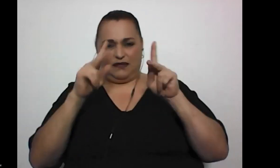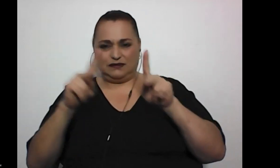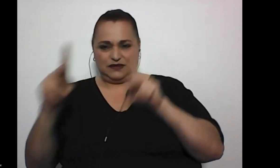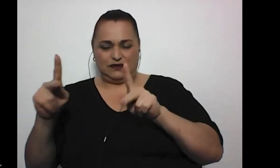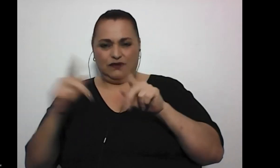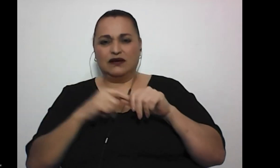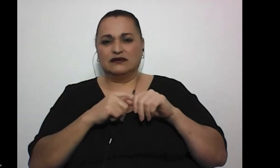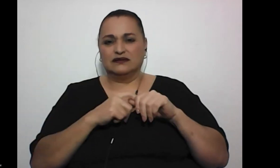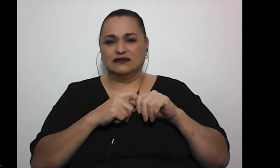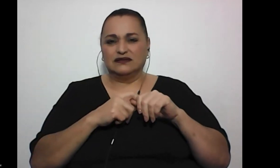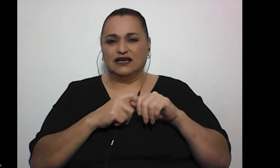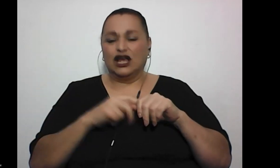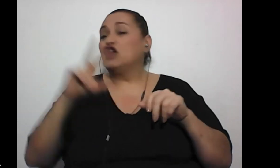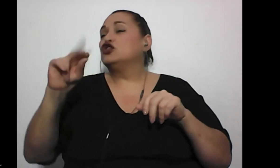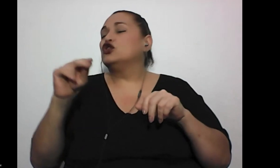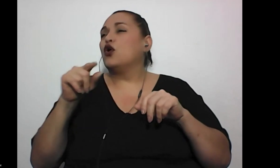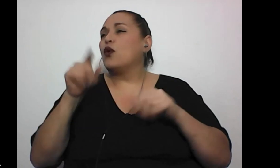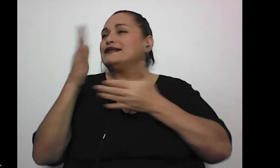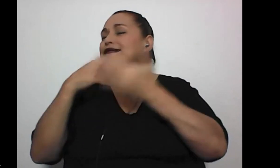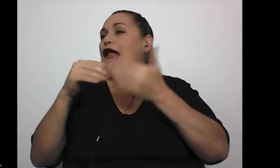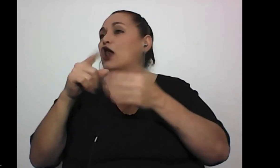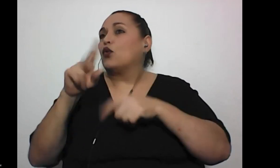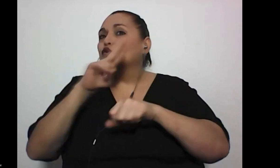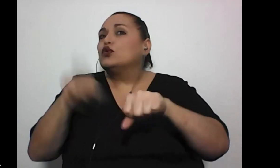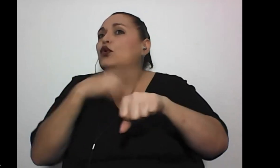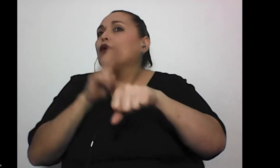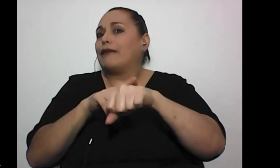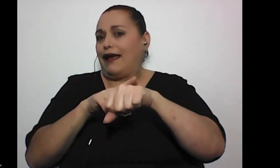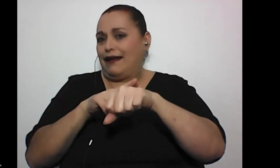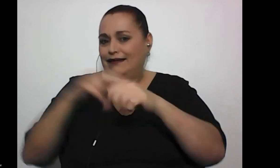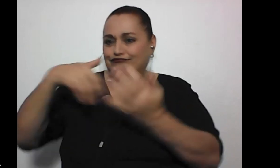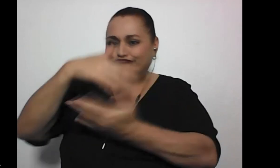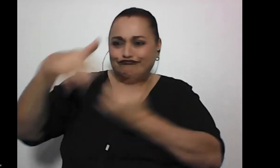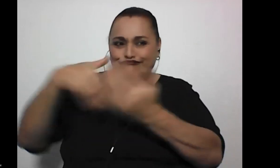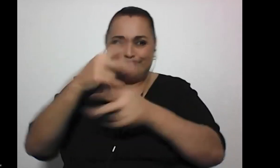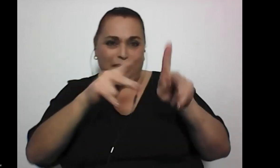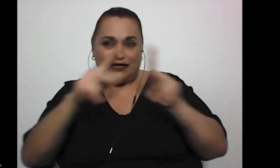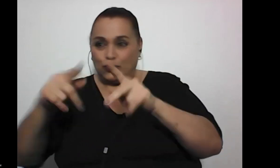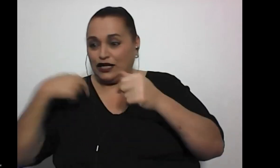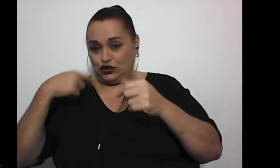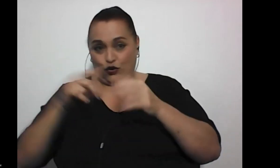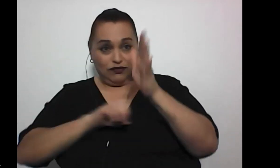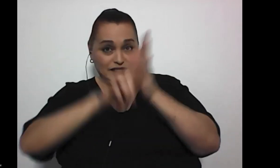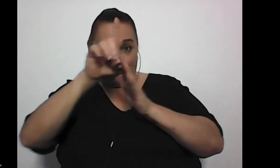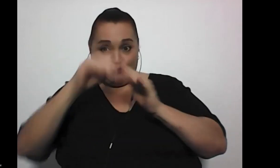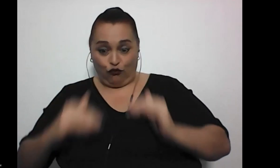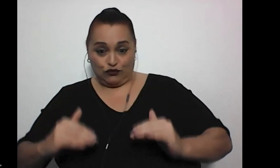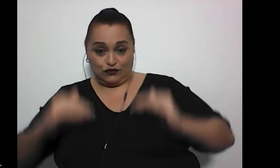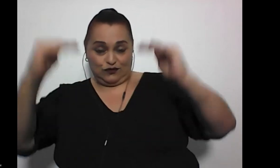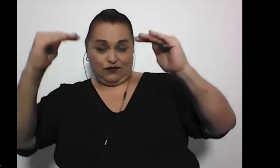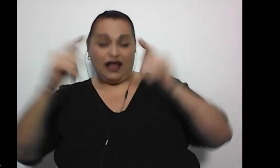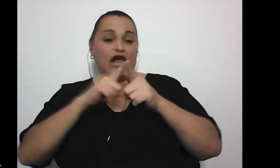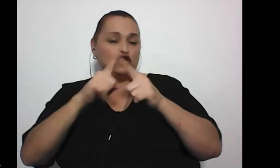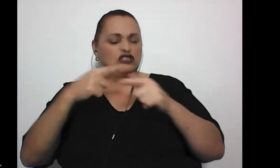o sea, no era algo como tan común, ¿verdad? Entre la población con la que yo me desarrollaba, entonces